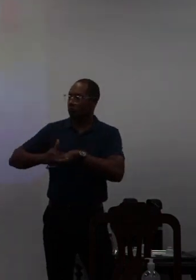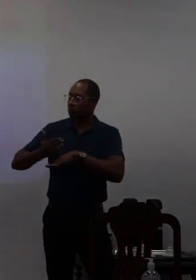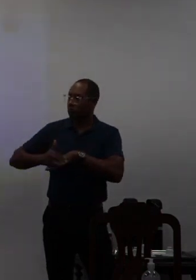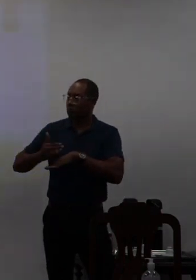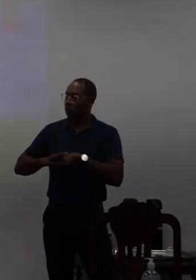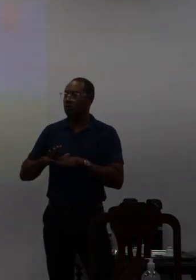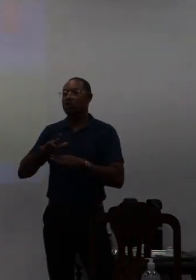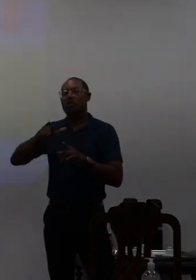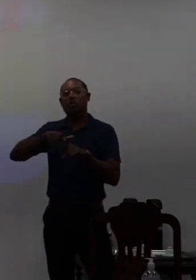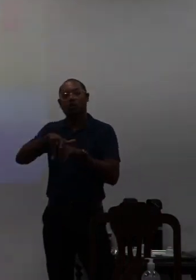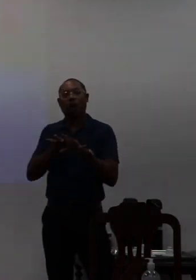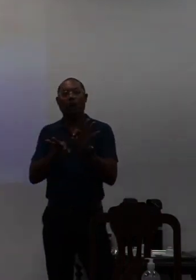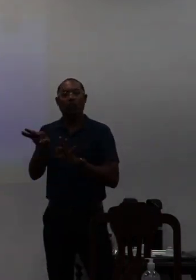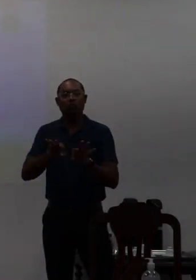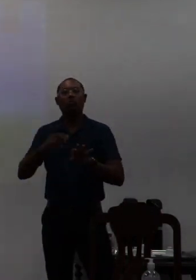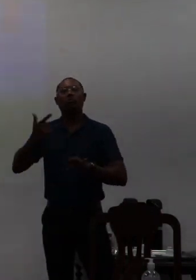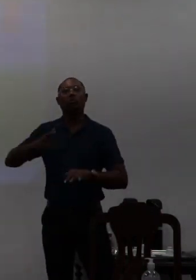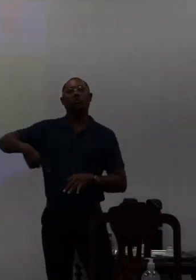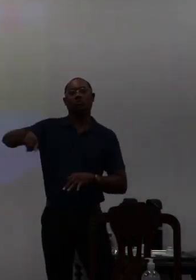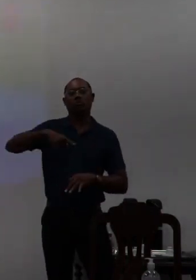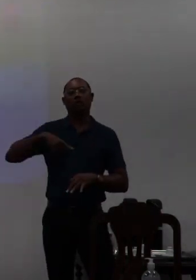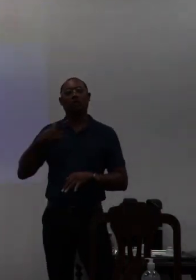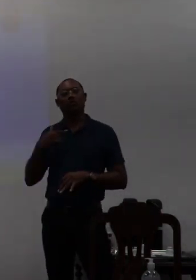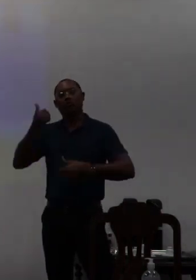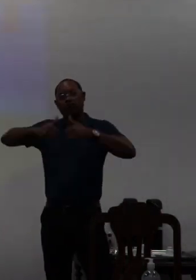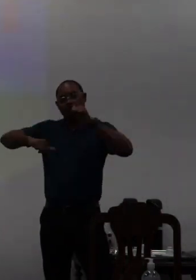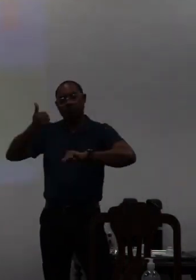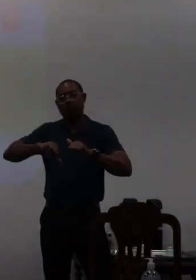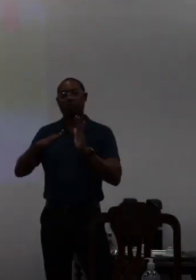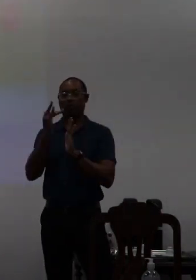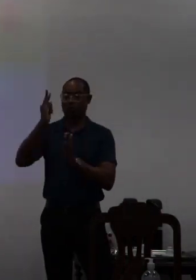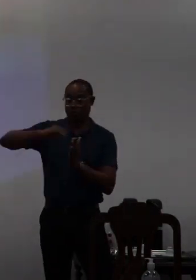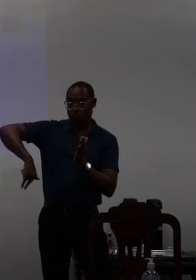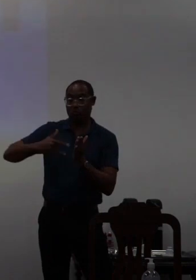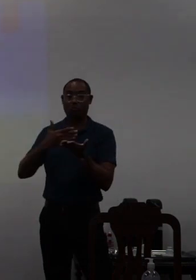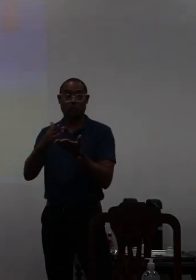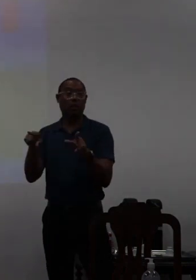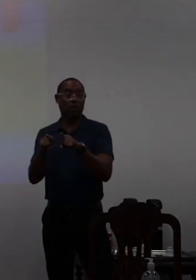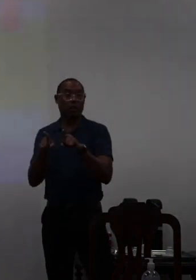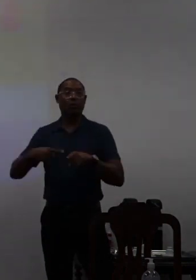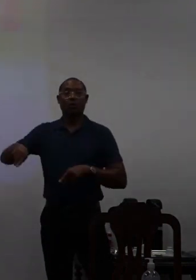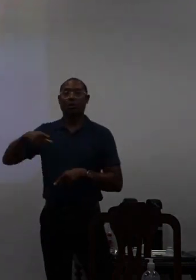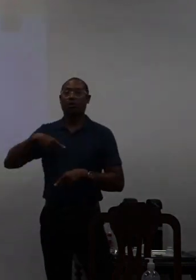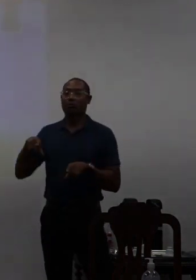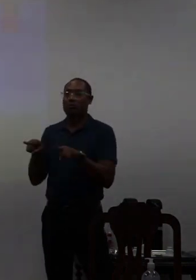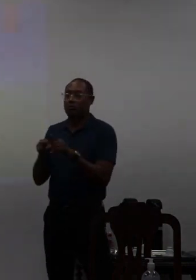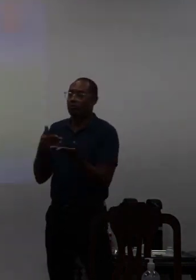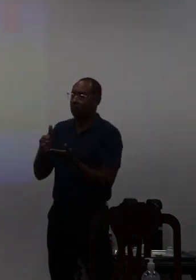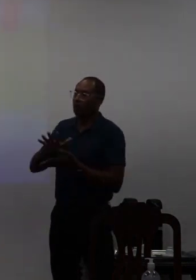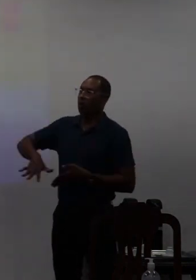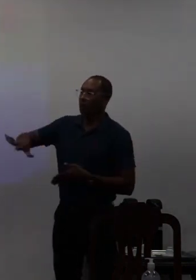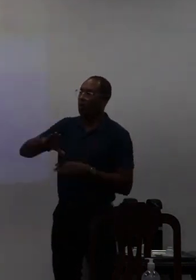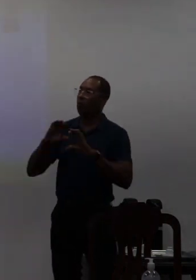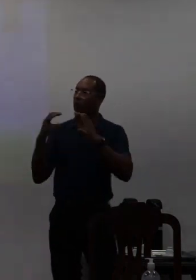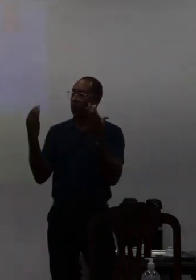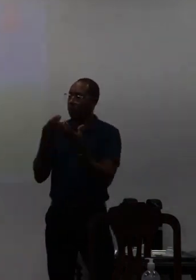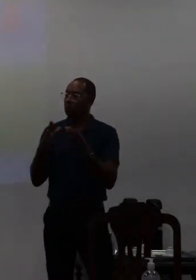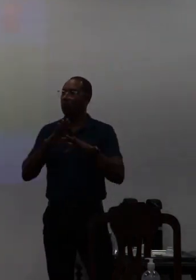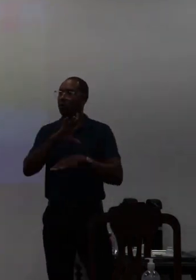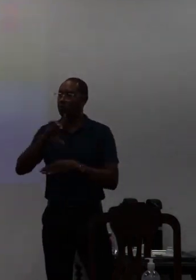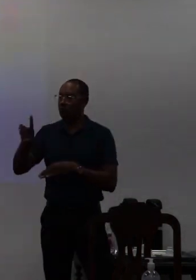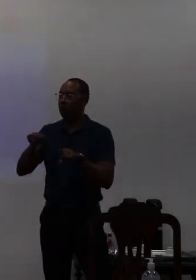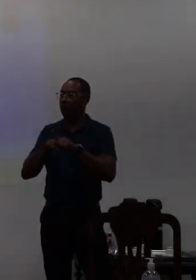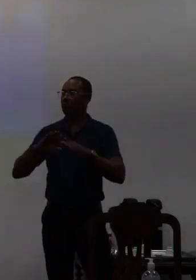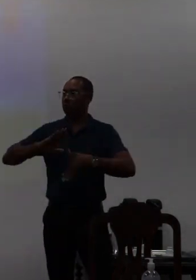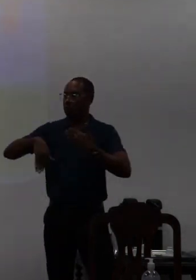processo de revisão e nós ficamos de avaliação do documento de revisão nós ficamos como comissão coordenada